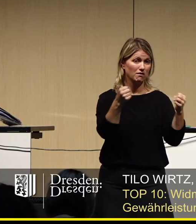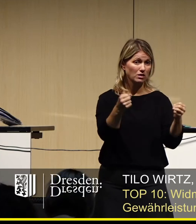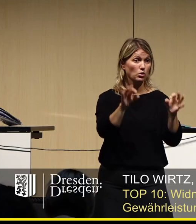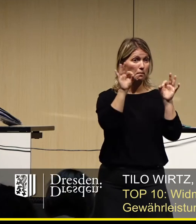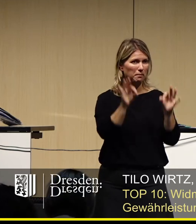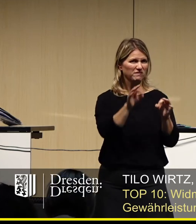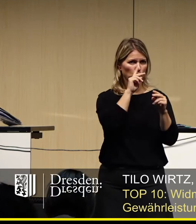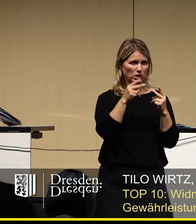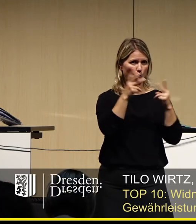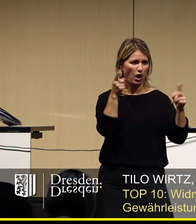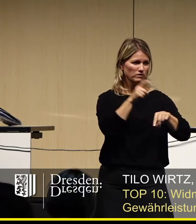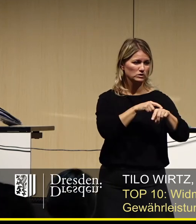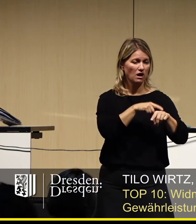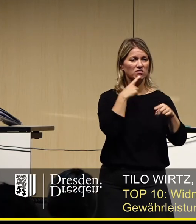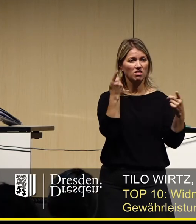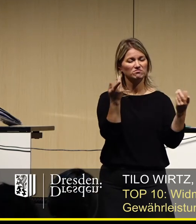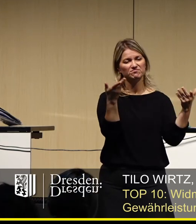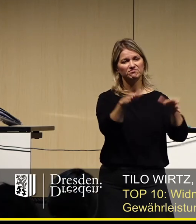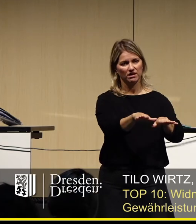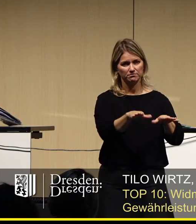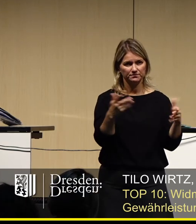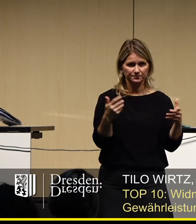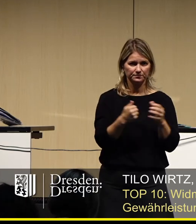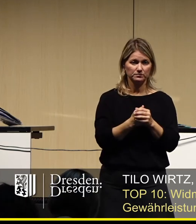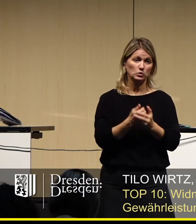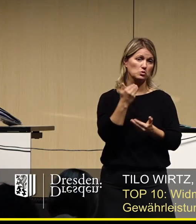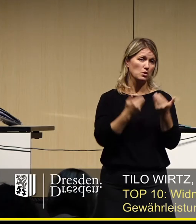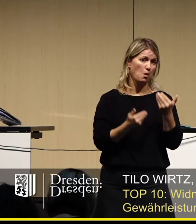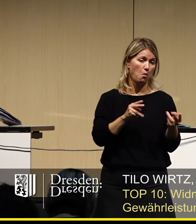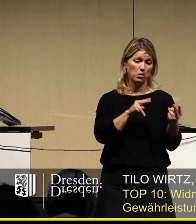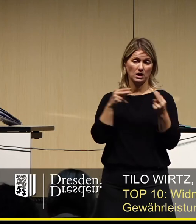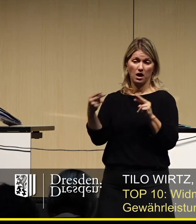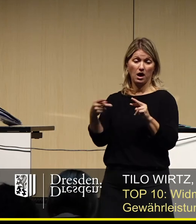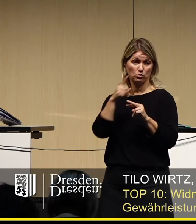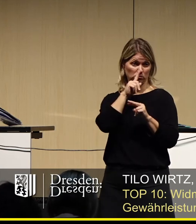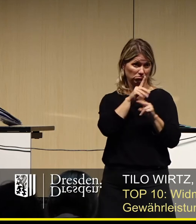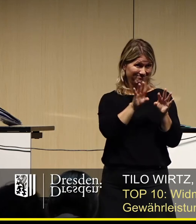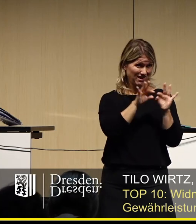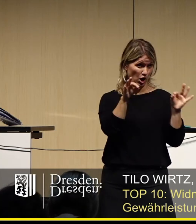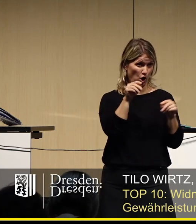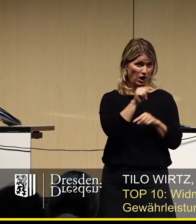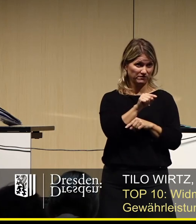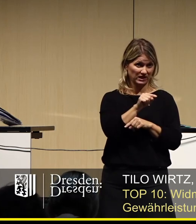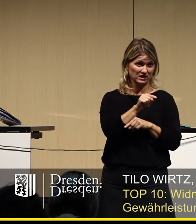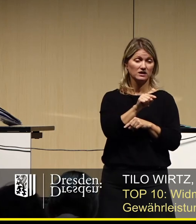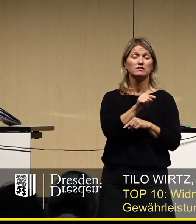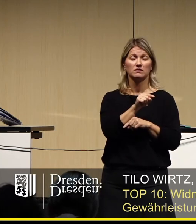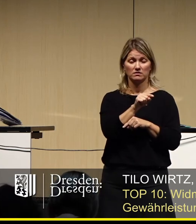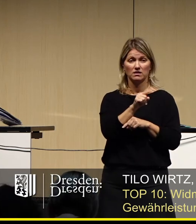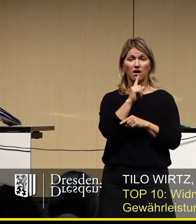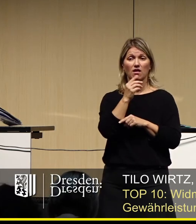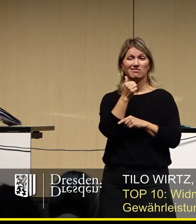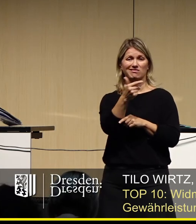Öffnungszeit irgendwann geschlossen werden muss oder aber, falls er öffnet, dass auch die